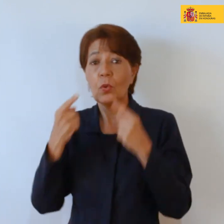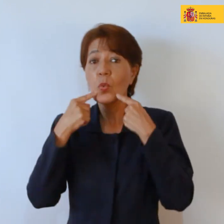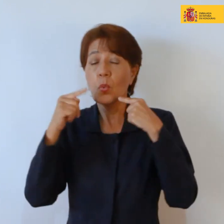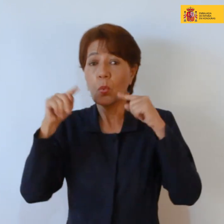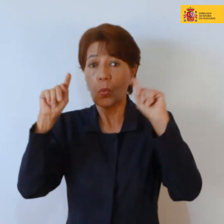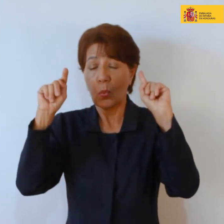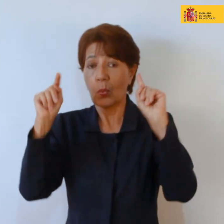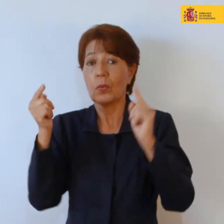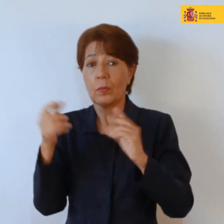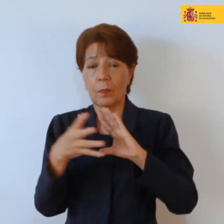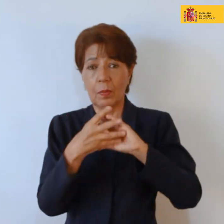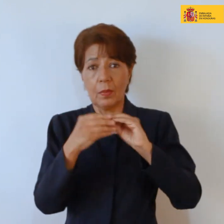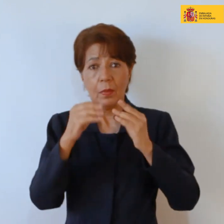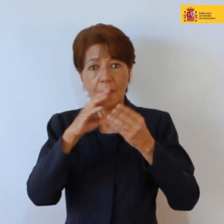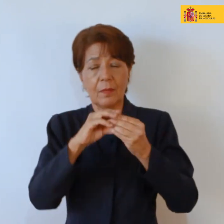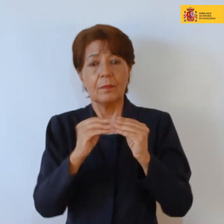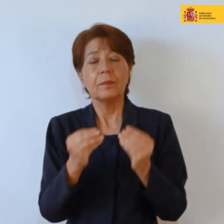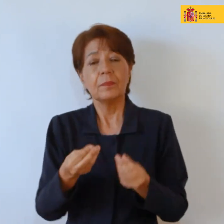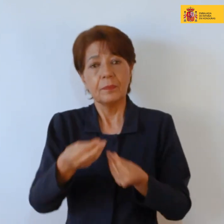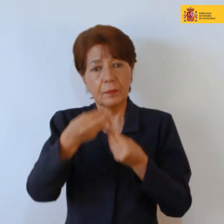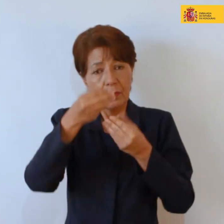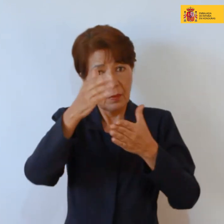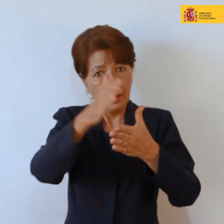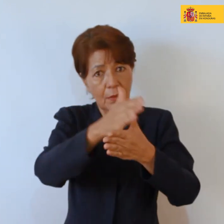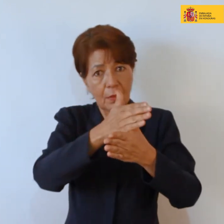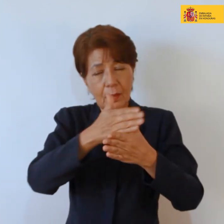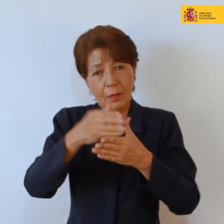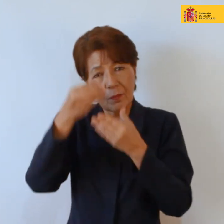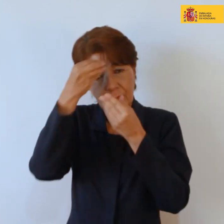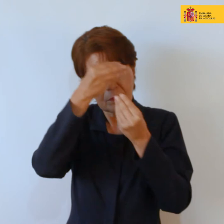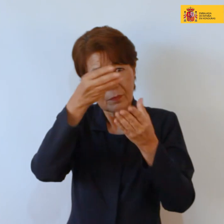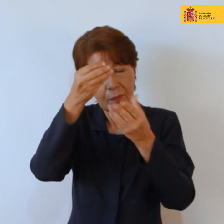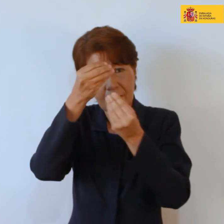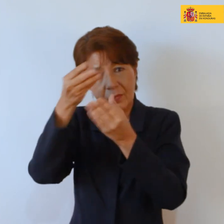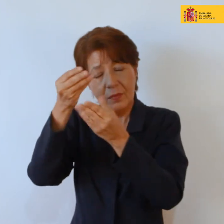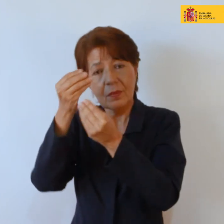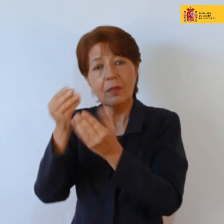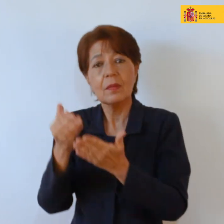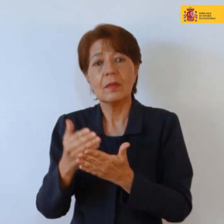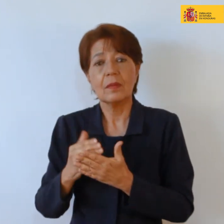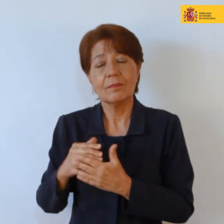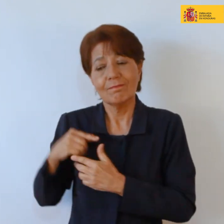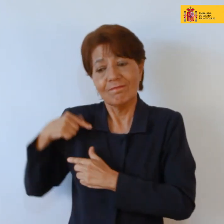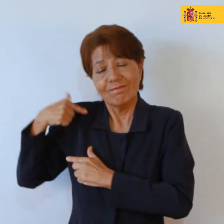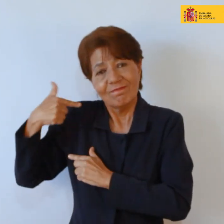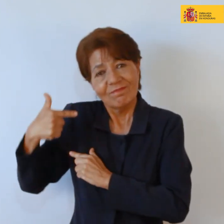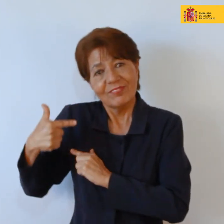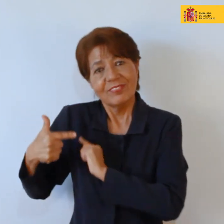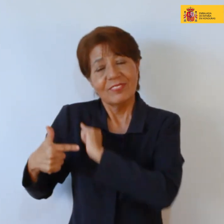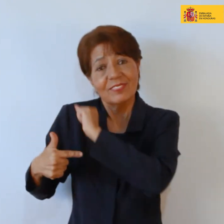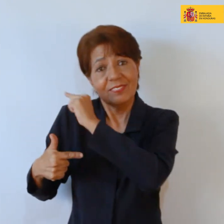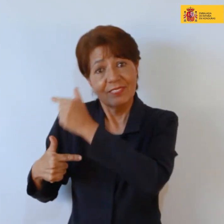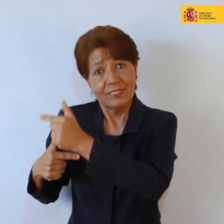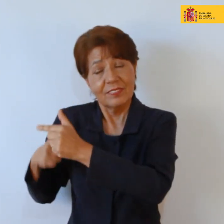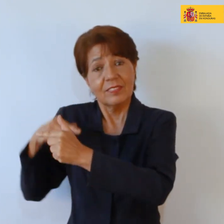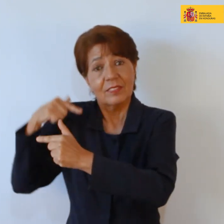historias que se cuentan a través de generaciones y que una vez